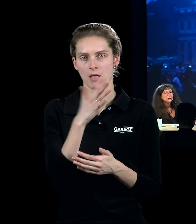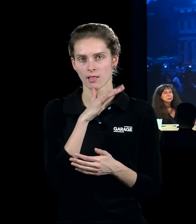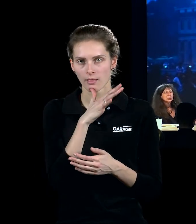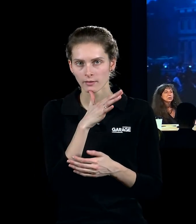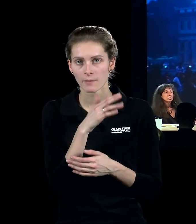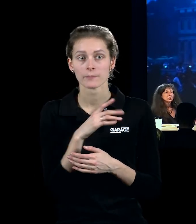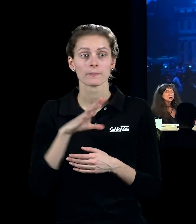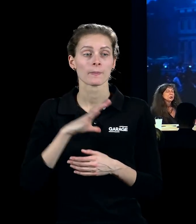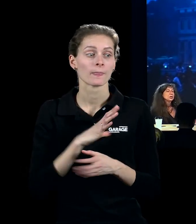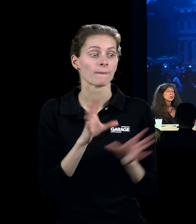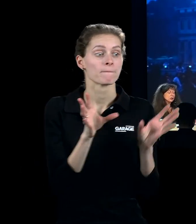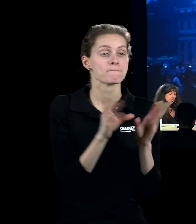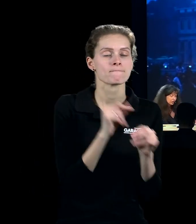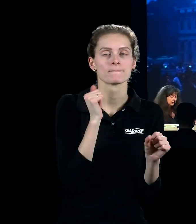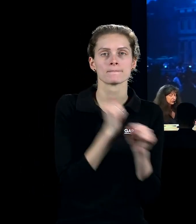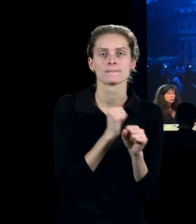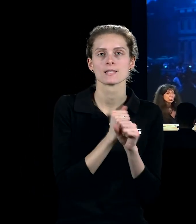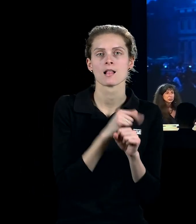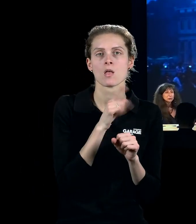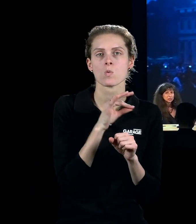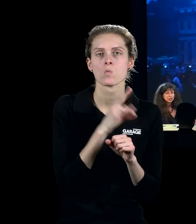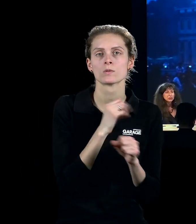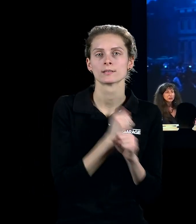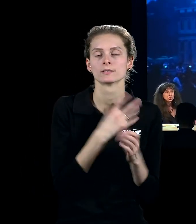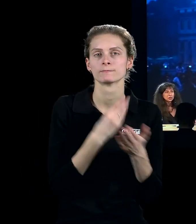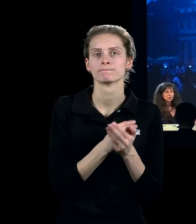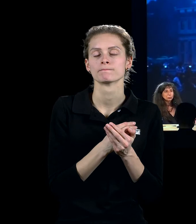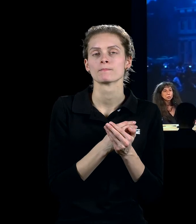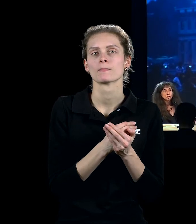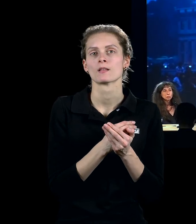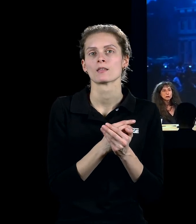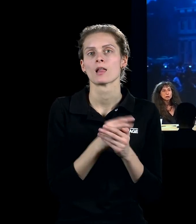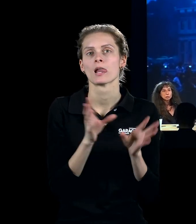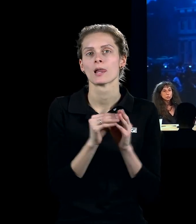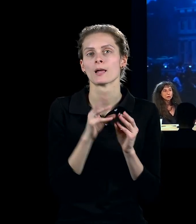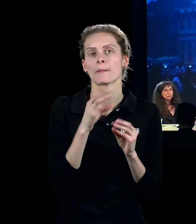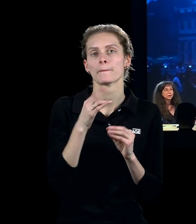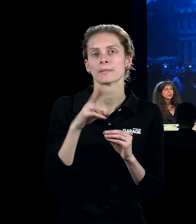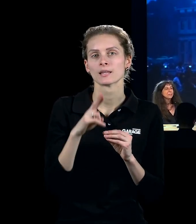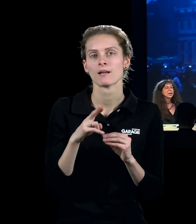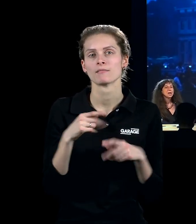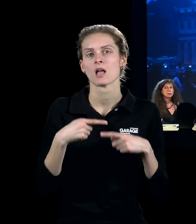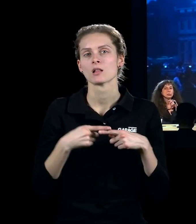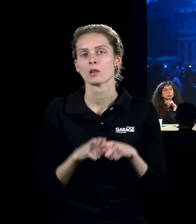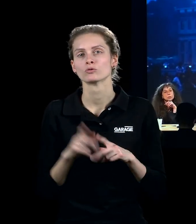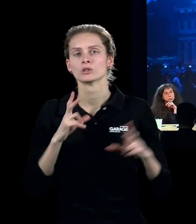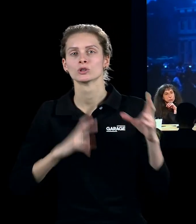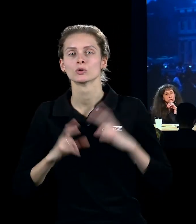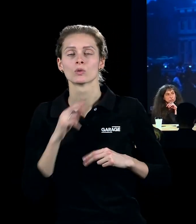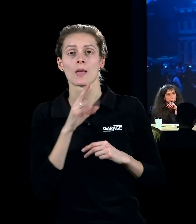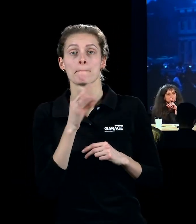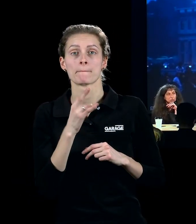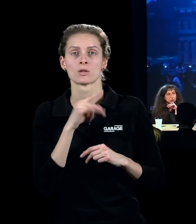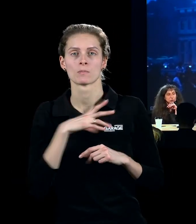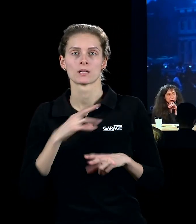с МИТом. МИТ – это Массачусетский институт, технологический институт, очень знаменитое учебное заведение, в котором пины